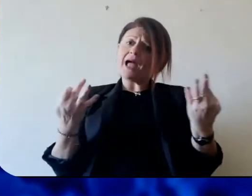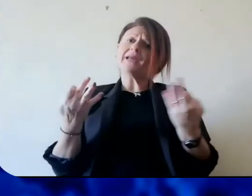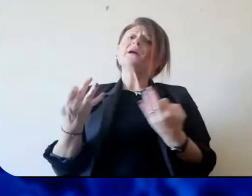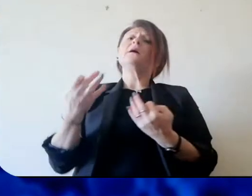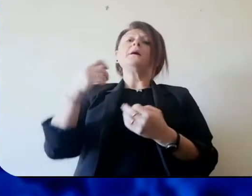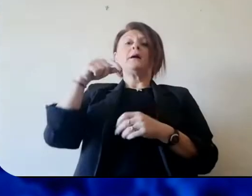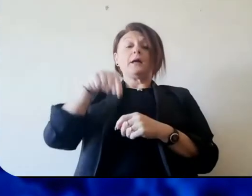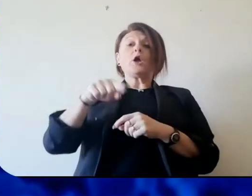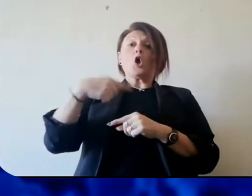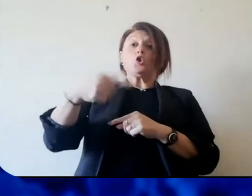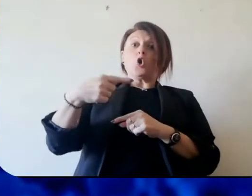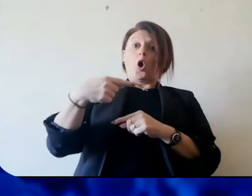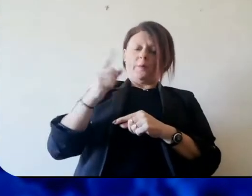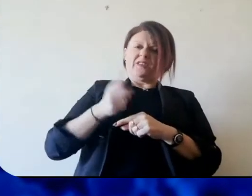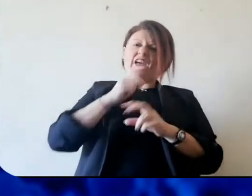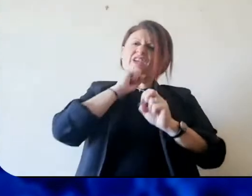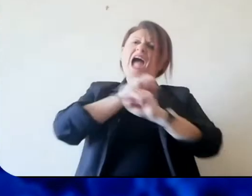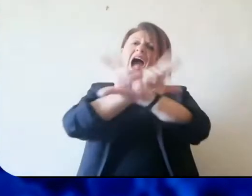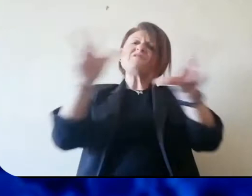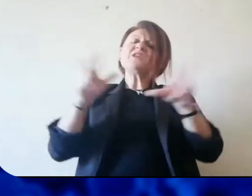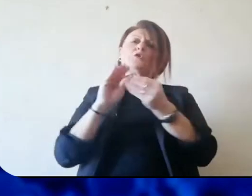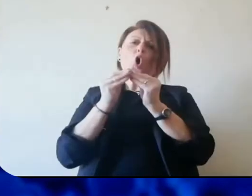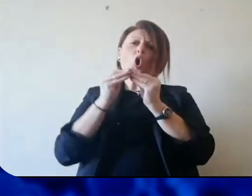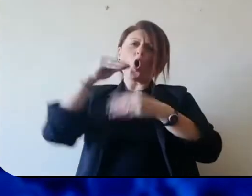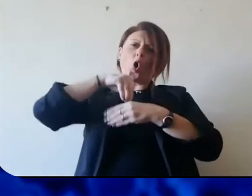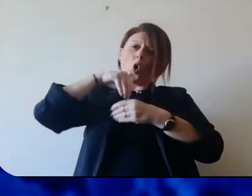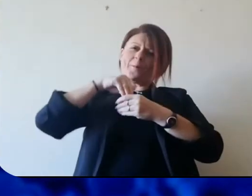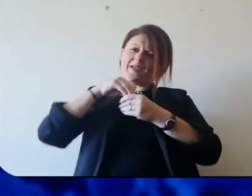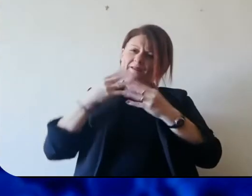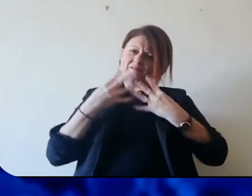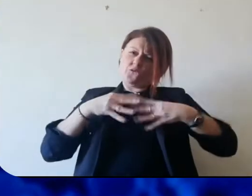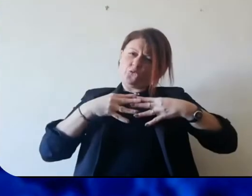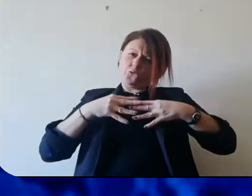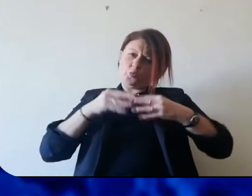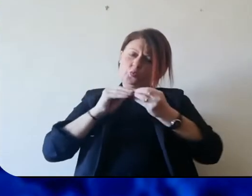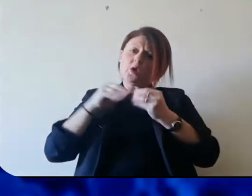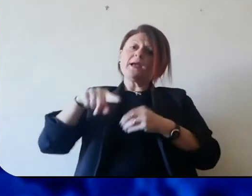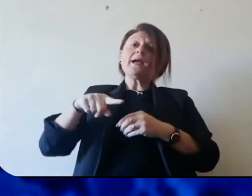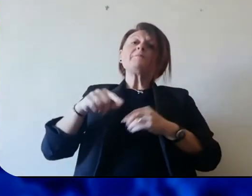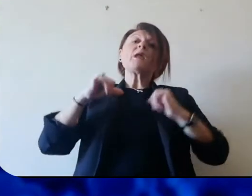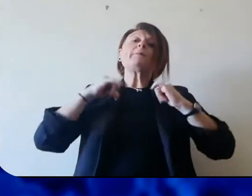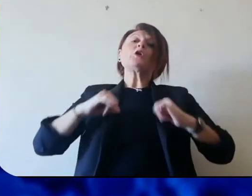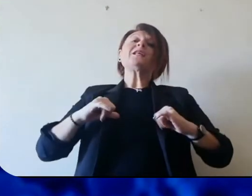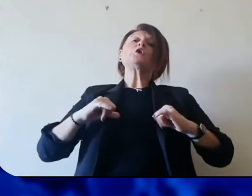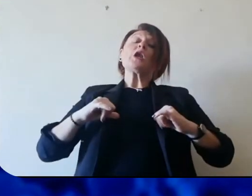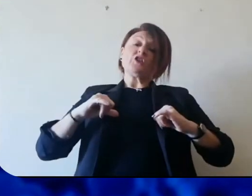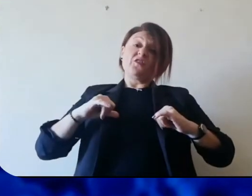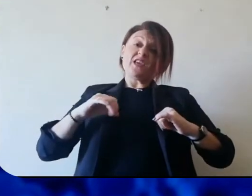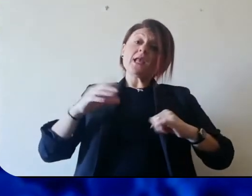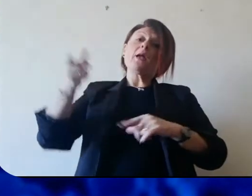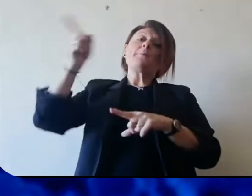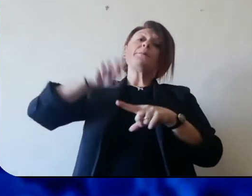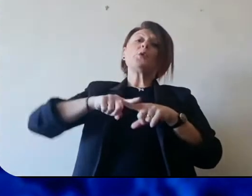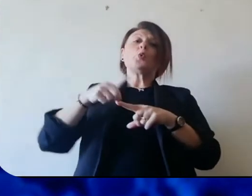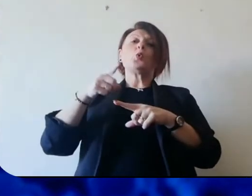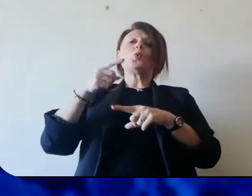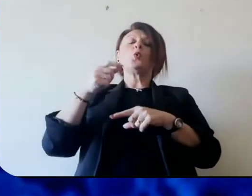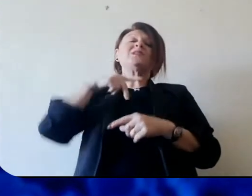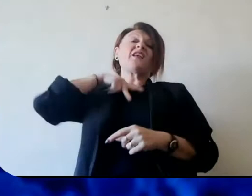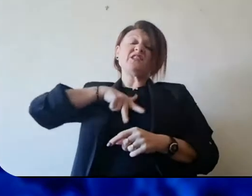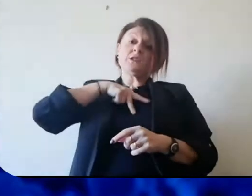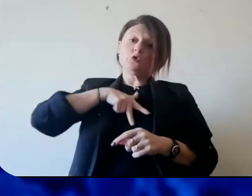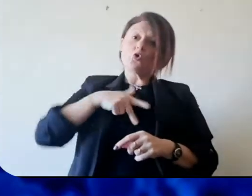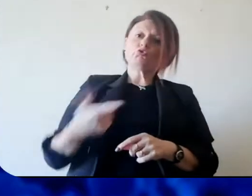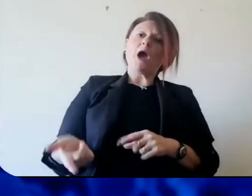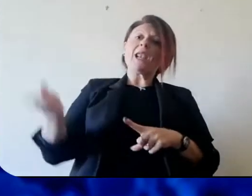alimentare in maniera adeguata attraverso meccanismi che adesso renderemo noti nei prossimi giorni, già la protezione civile, i